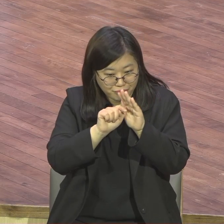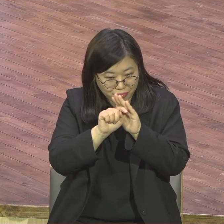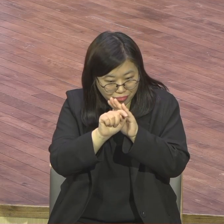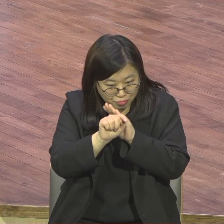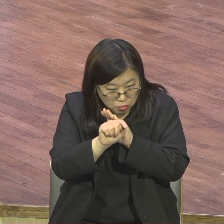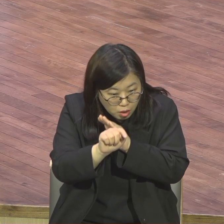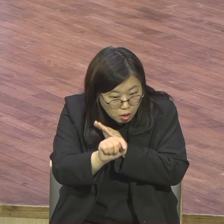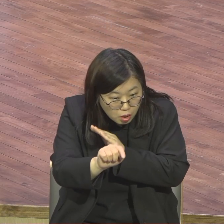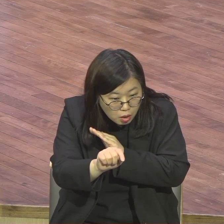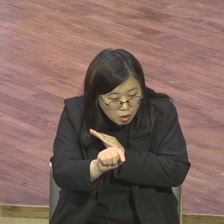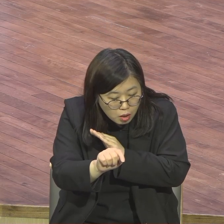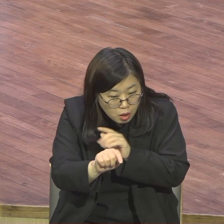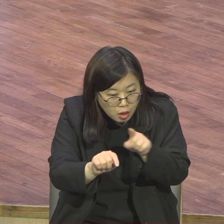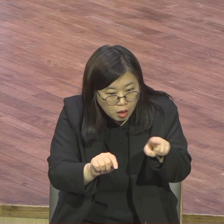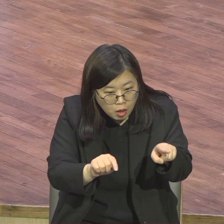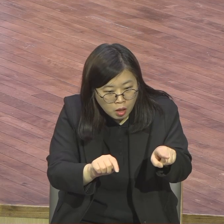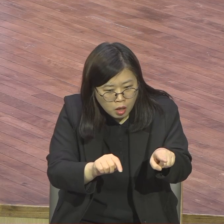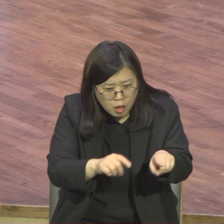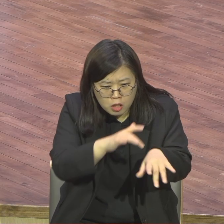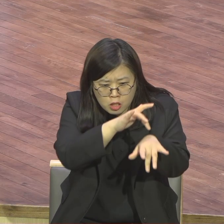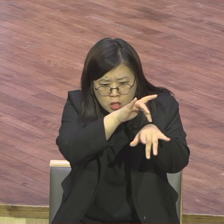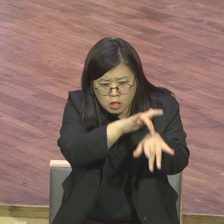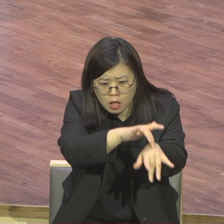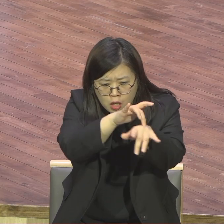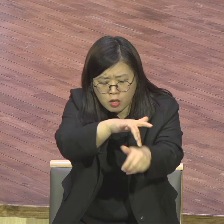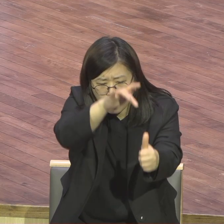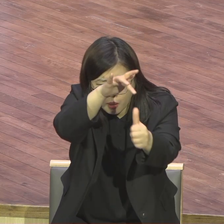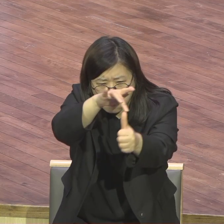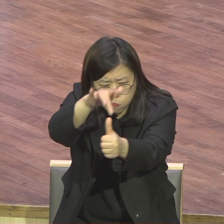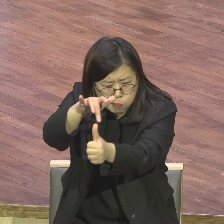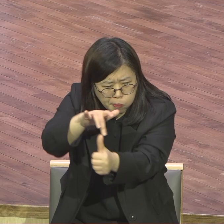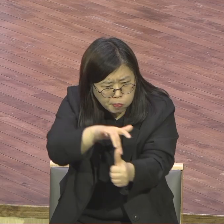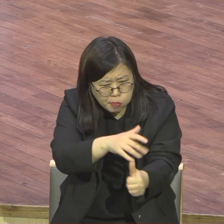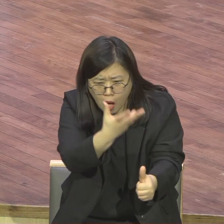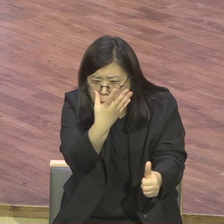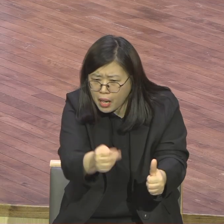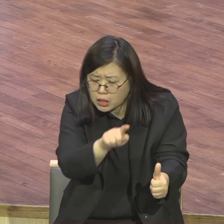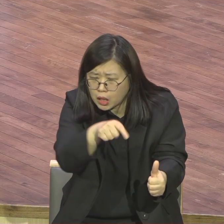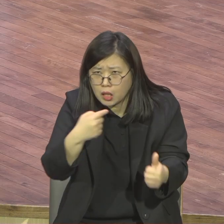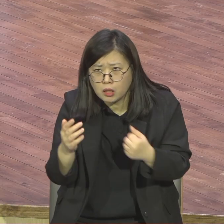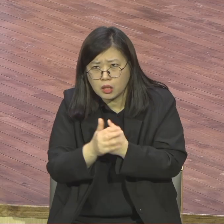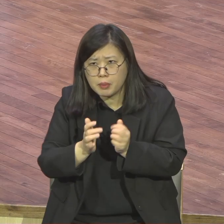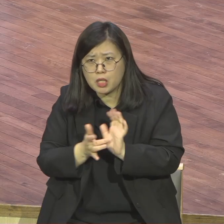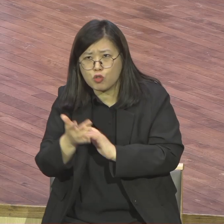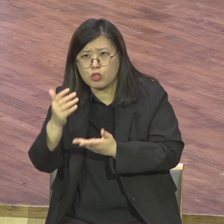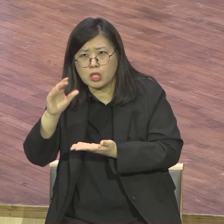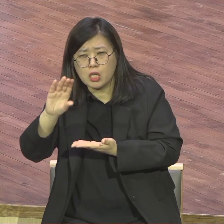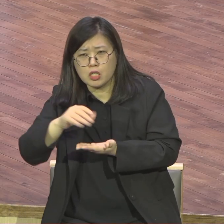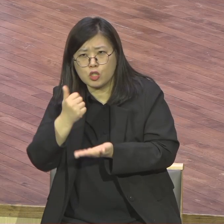그러니까 막 풀루 신학교에서 막 비난이 막 화살같이 막 쏘아낸 겁니다